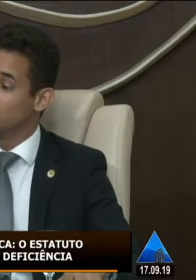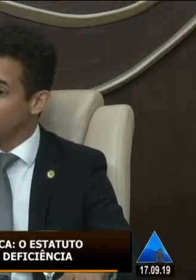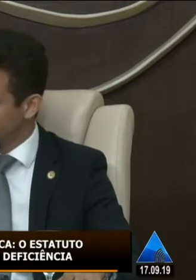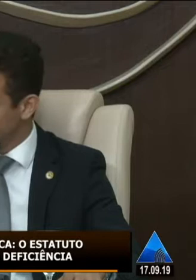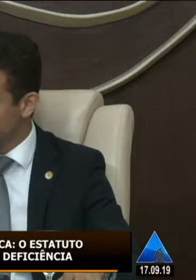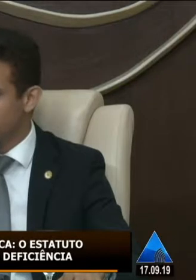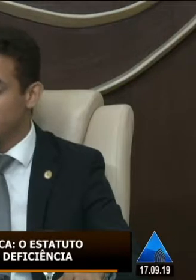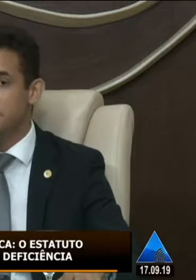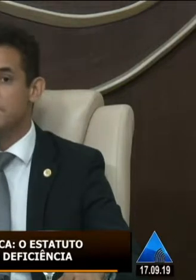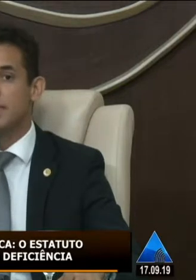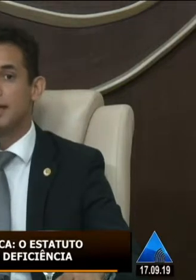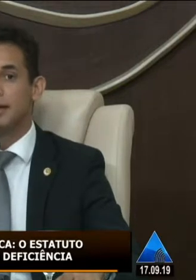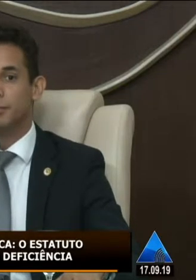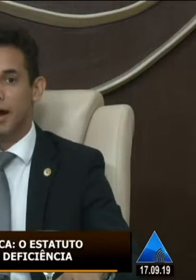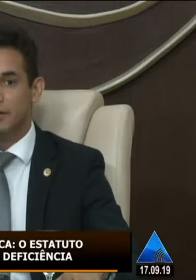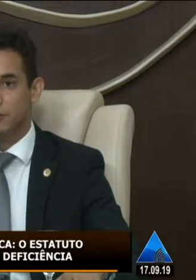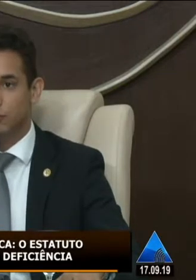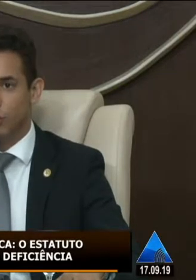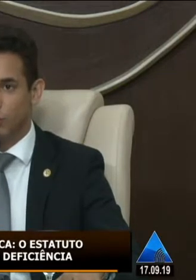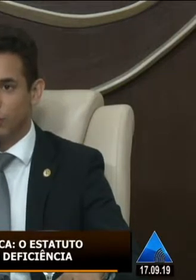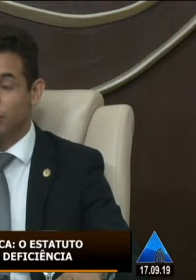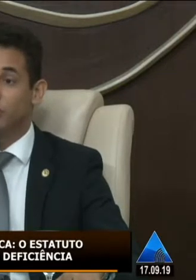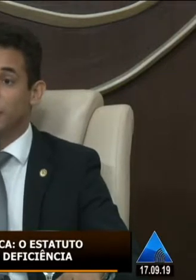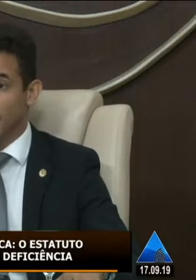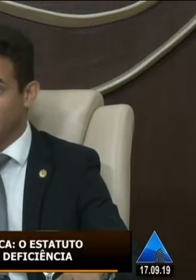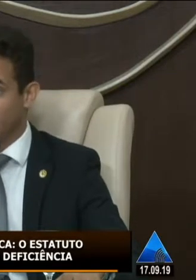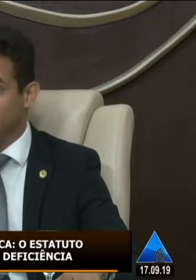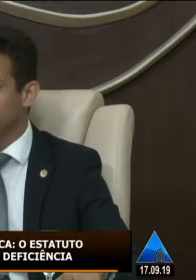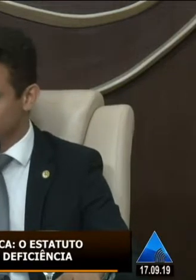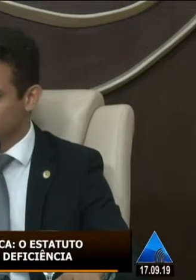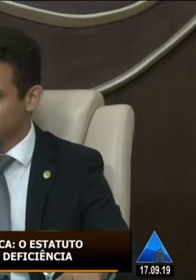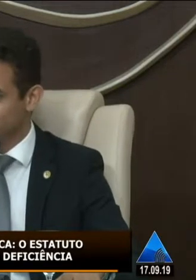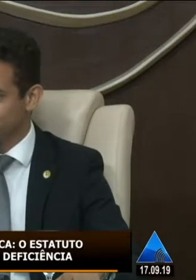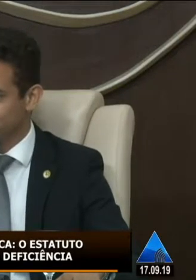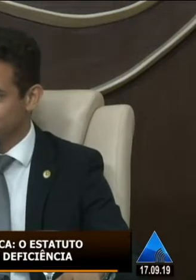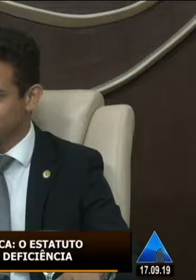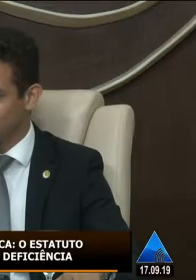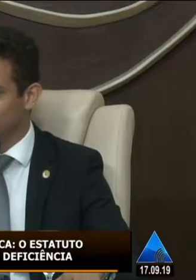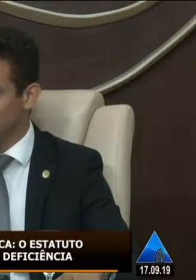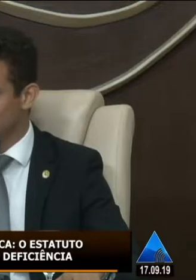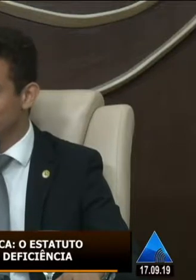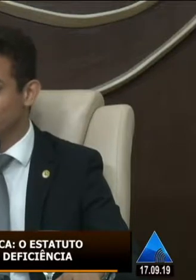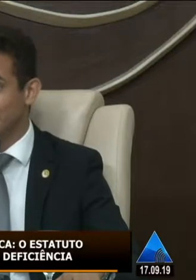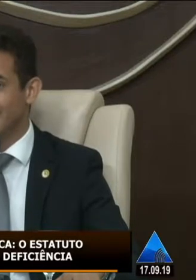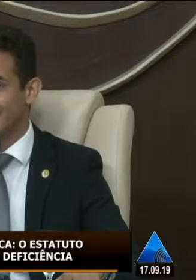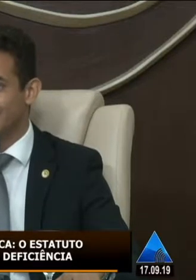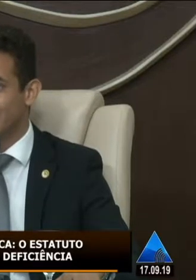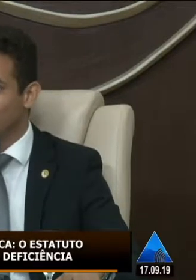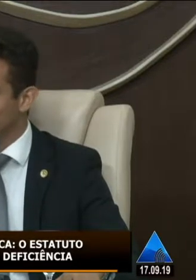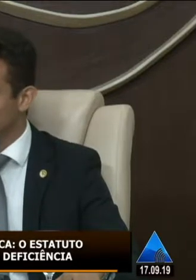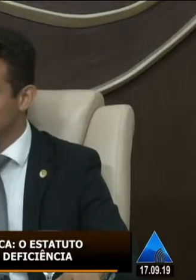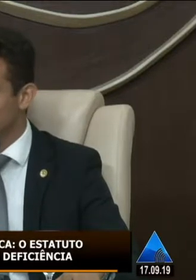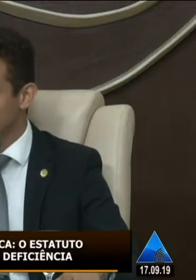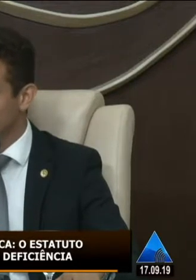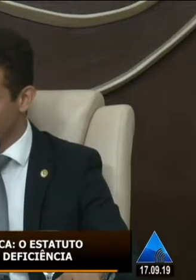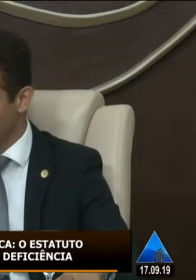sendo cumpridas mas nós estamos aqui justamente para combater isso o nosso intuito é justamente trazer à